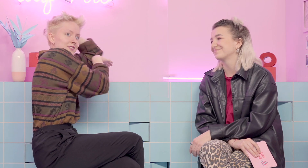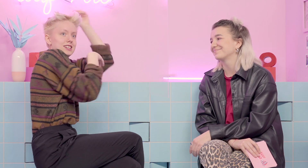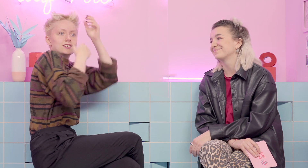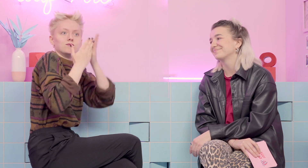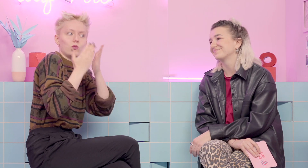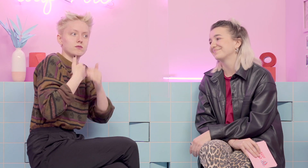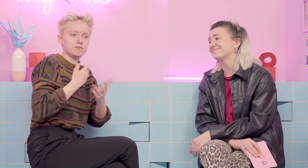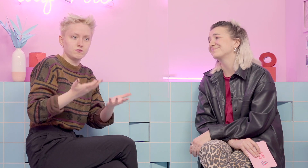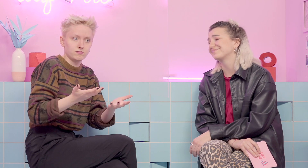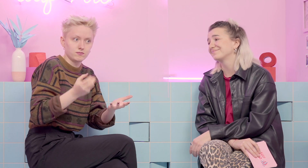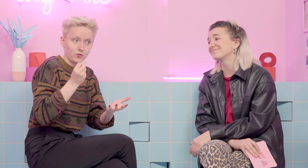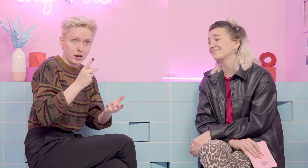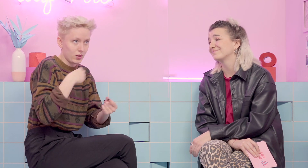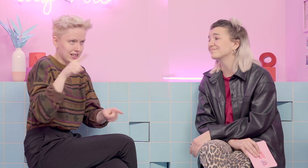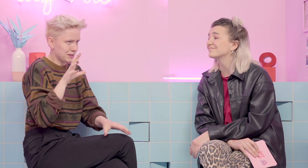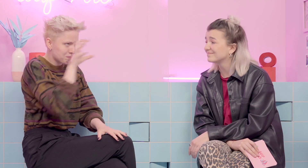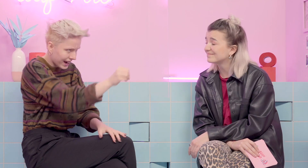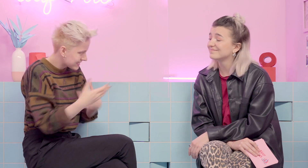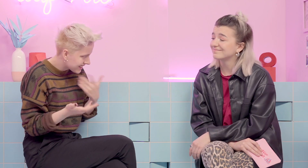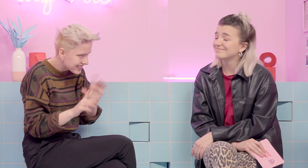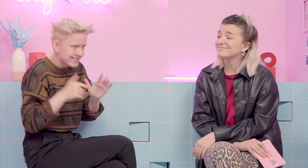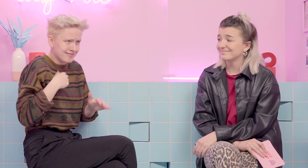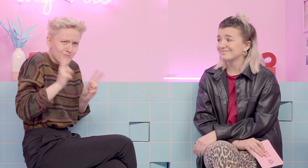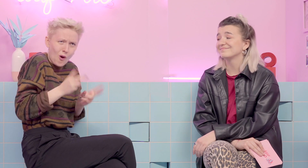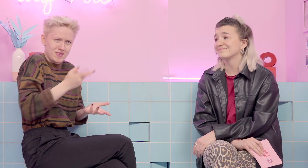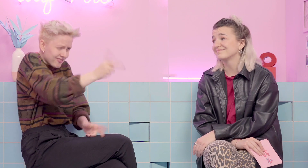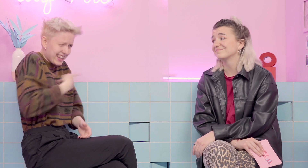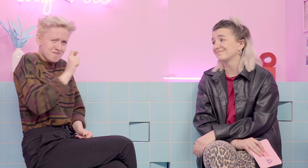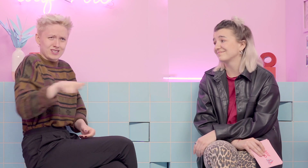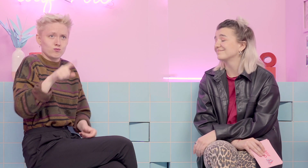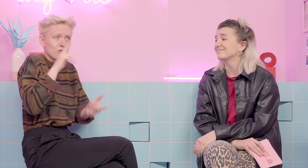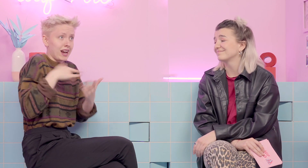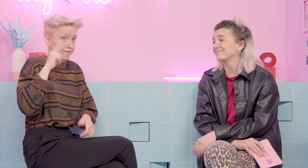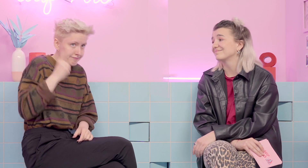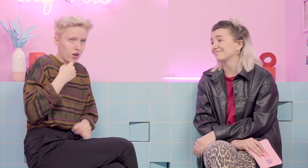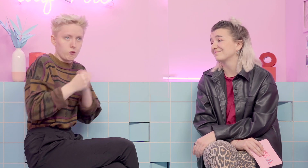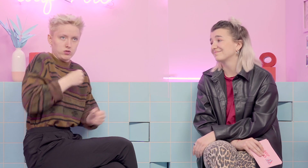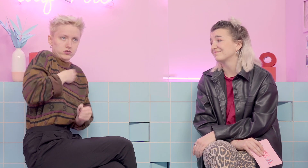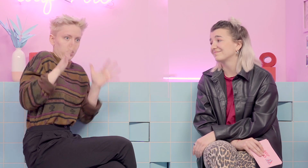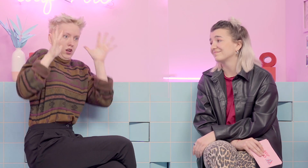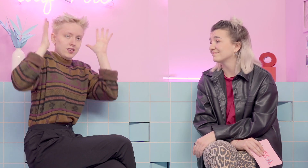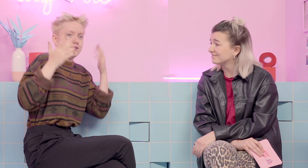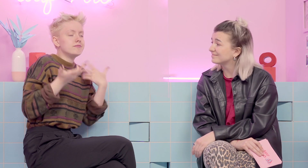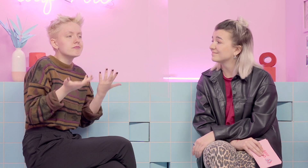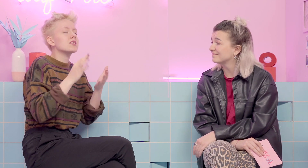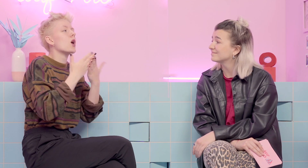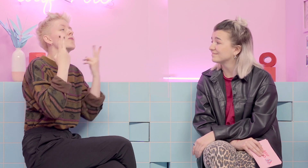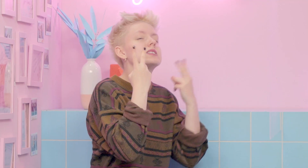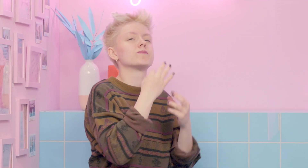Aber wo ich mir halt denke, hey, ich beiße nicht, ich bin auch nur ein Mensch wie du und kein Grund, irgendwie hier Panik zu haben. Und das ist eben für mich total wichtig, dass Leute einfach